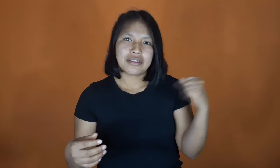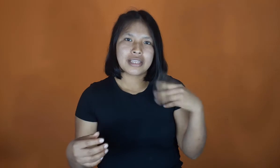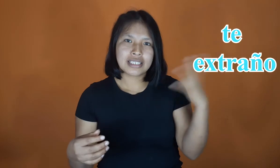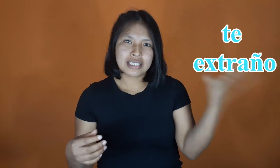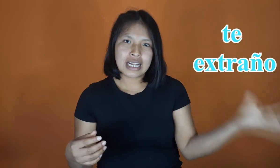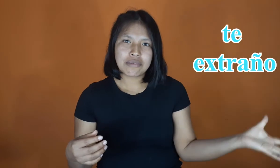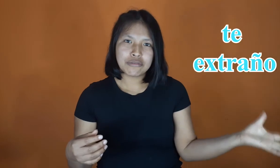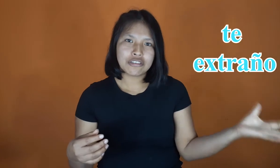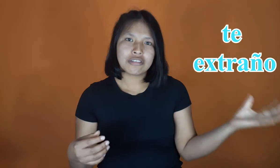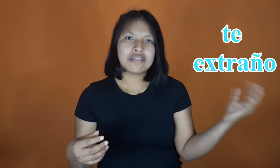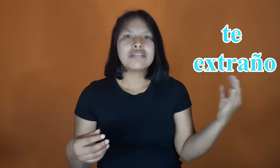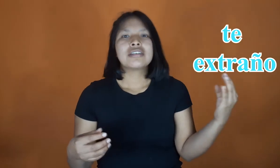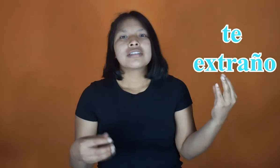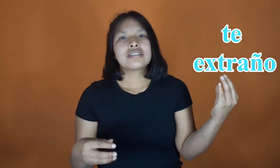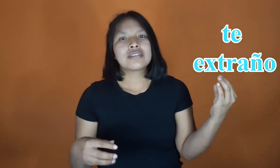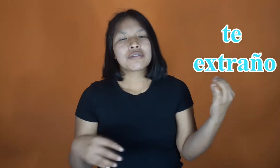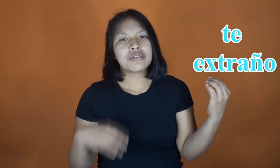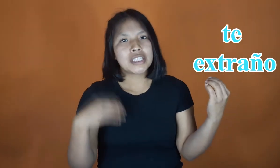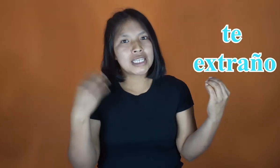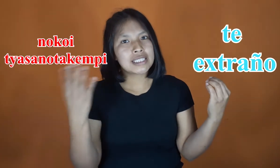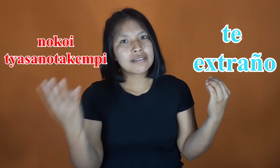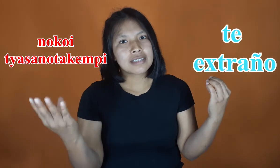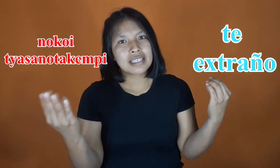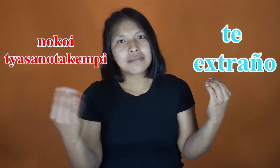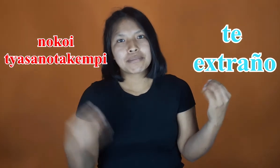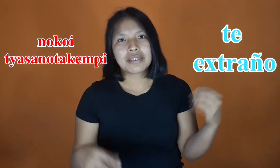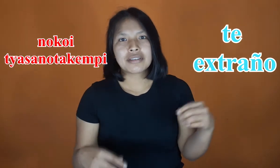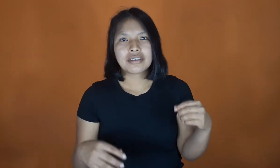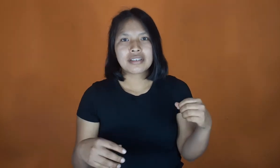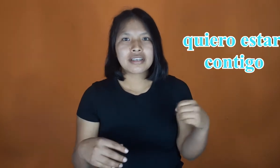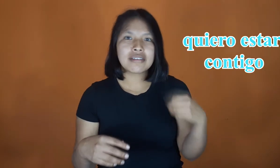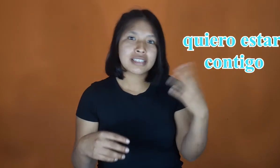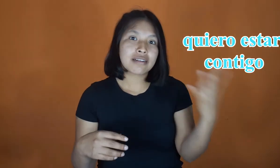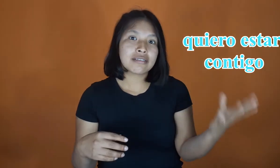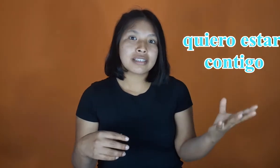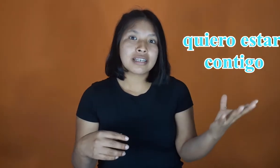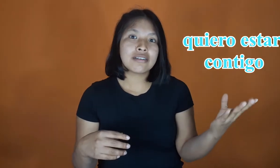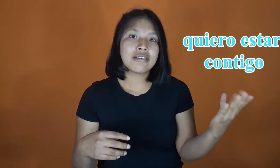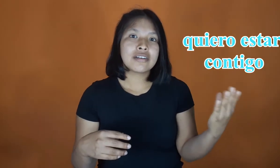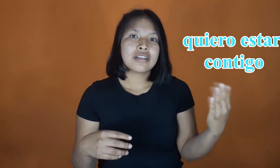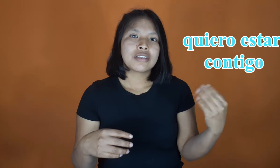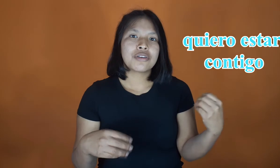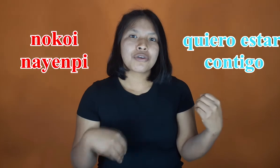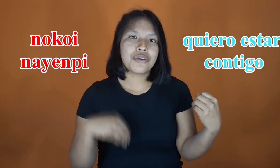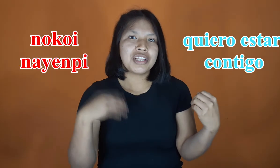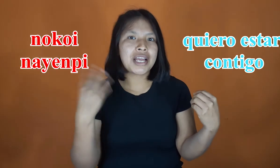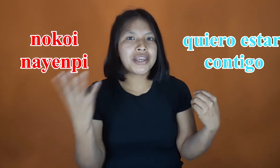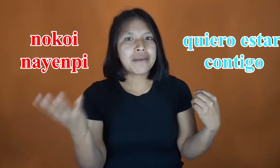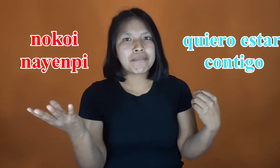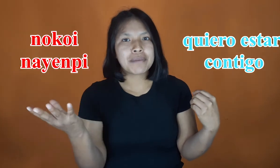Te extraño mucho. No koi tea sanota genpi. Quiero estar contigo. No koi na genpi.